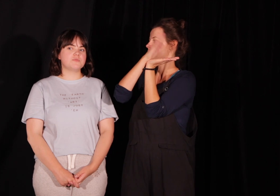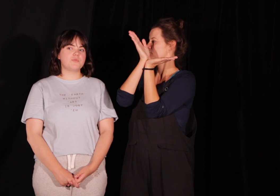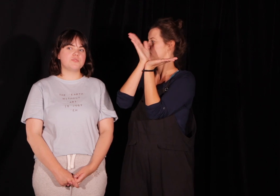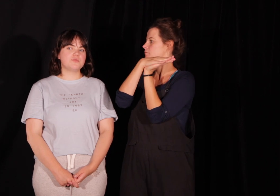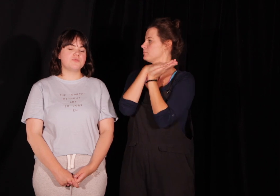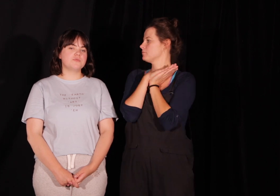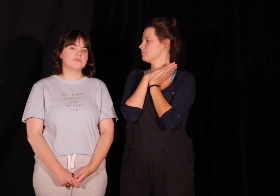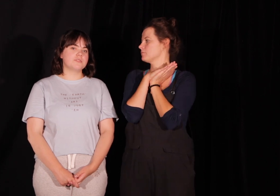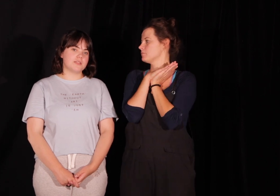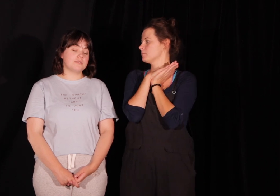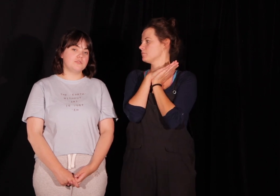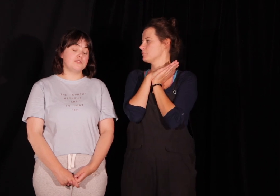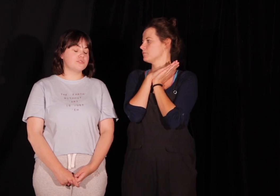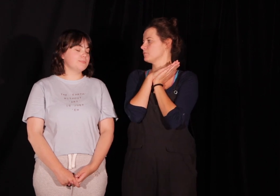że po prostu znak nieskończoności